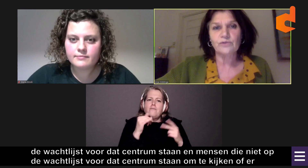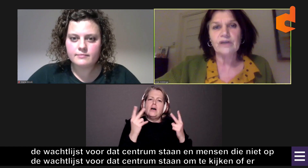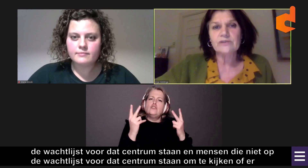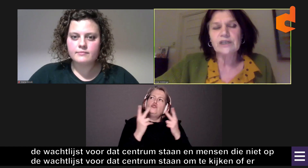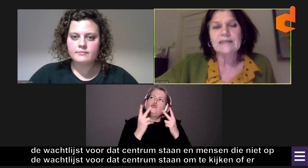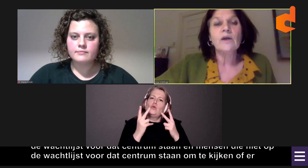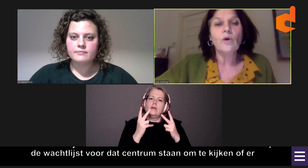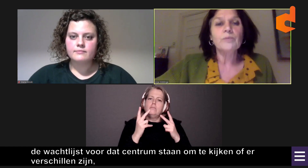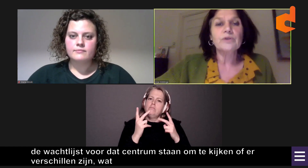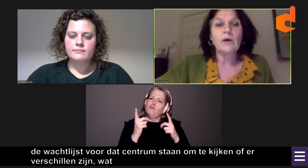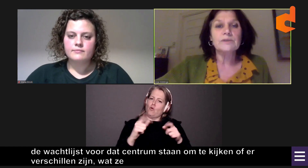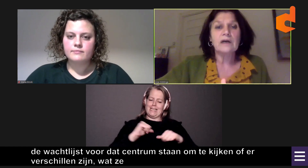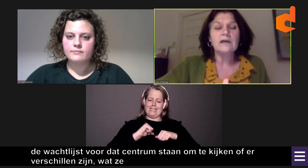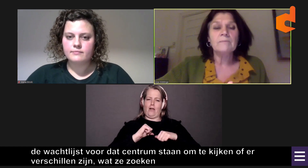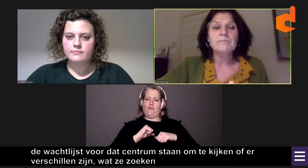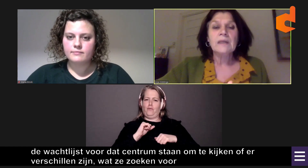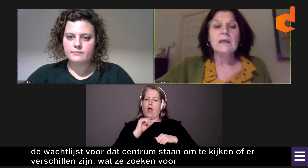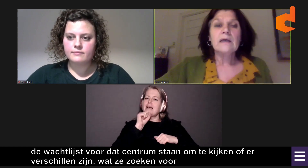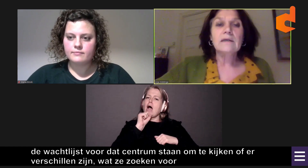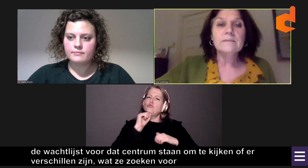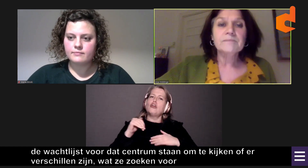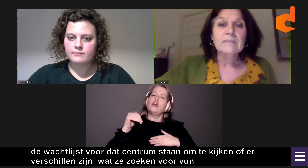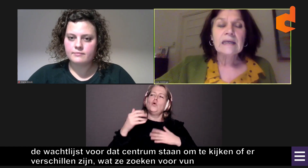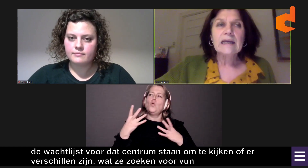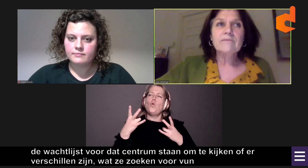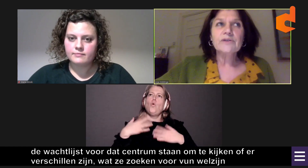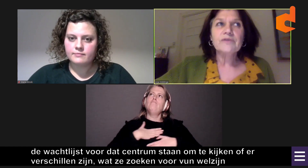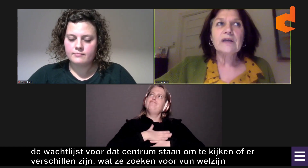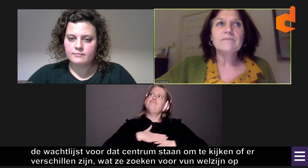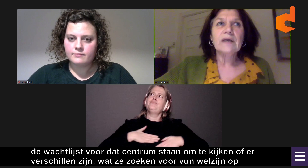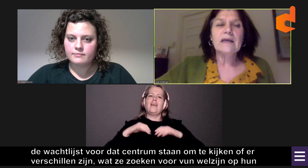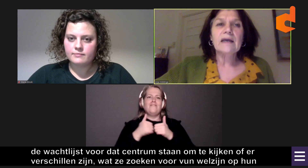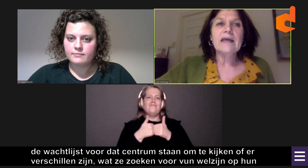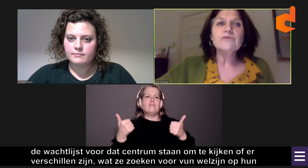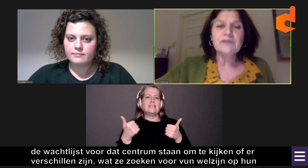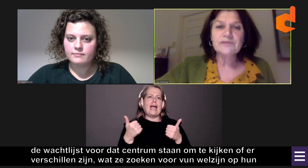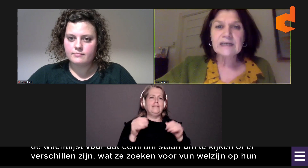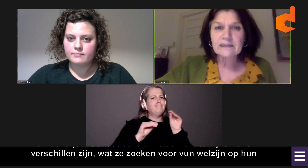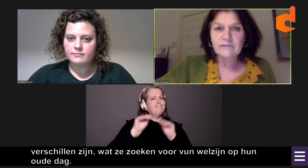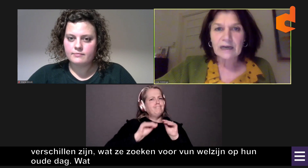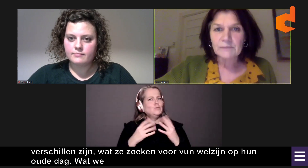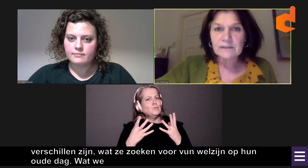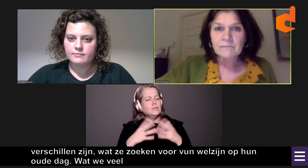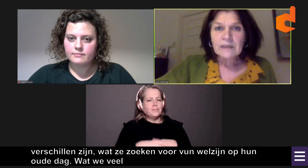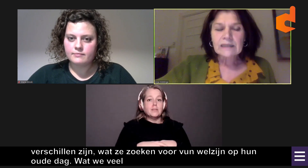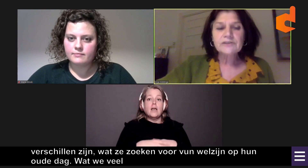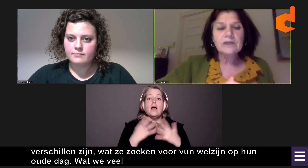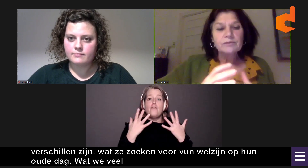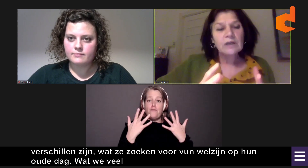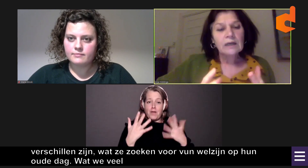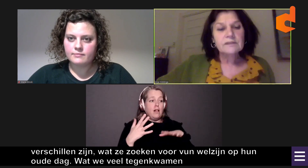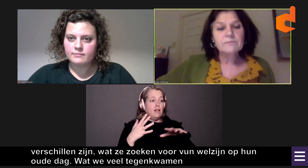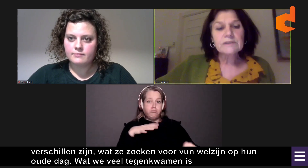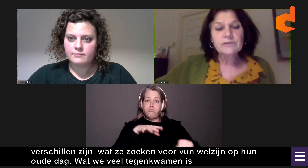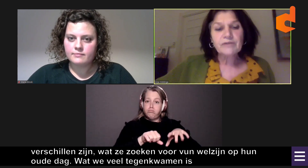welzijn op hun oude dag. En wat we heel veel tegenkwamen is